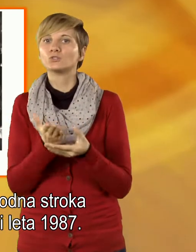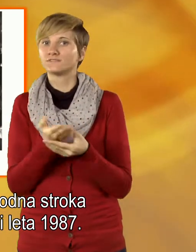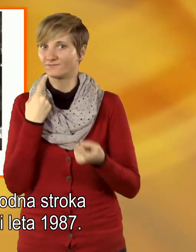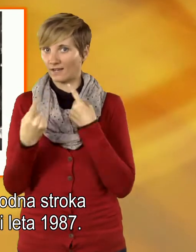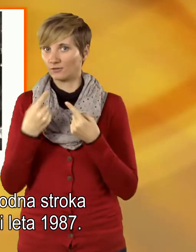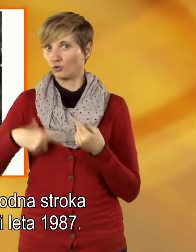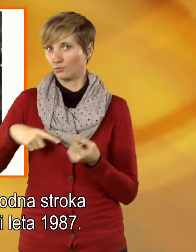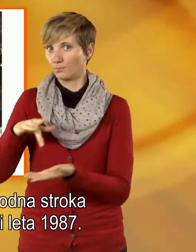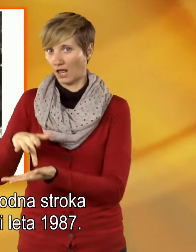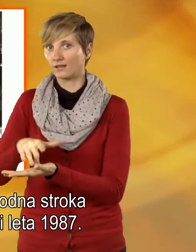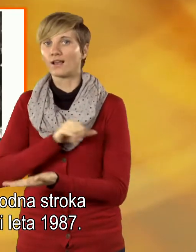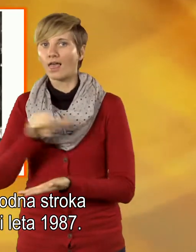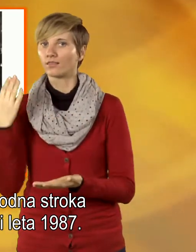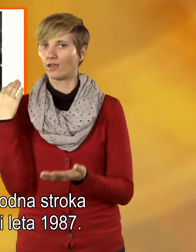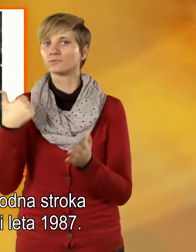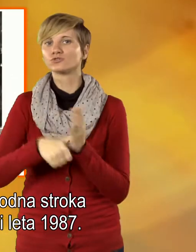1987.